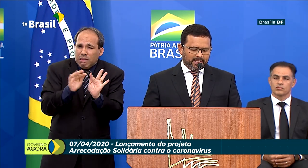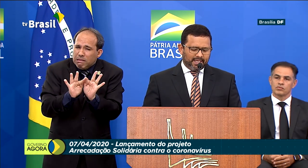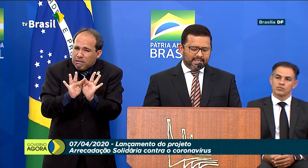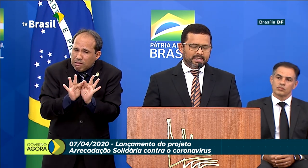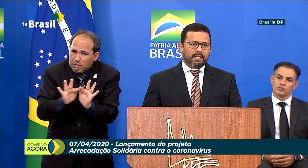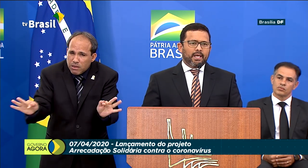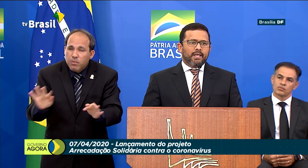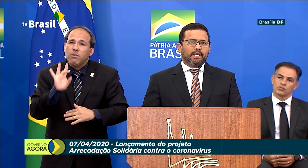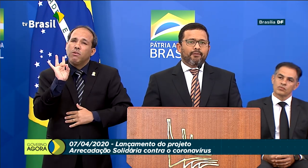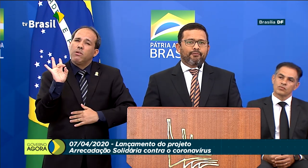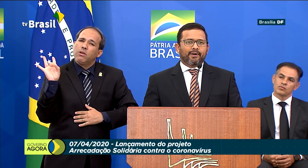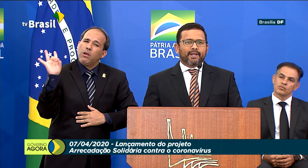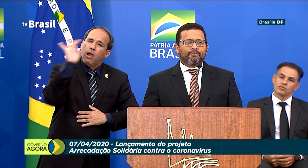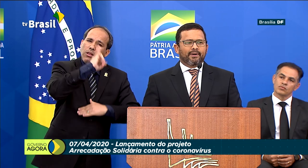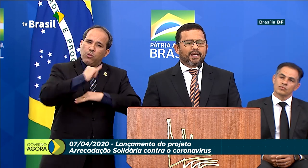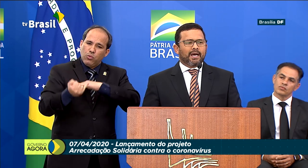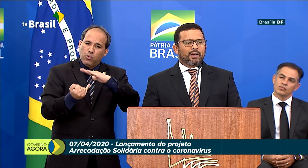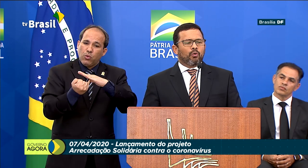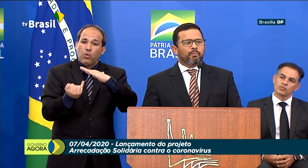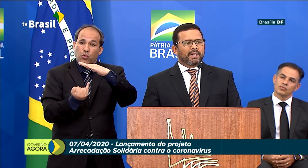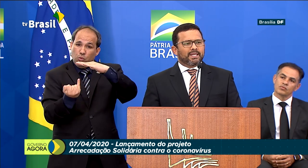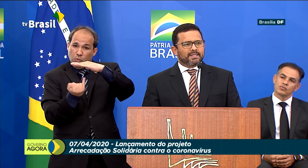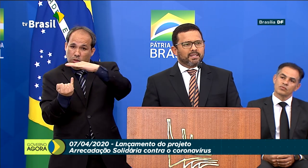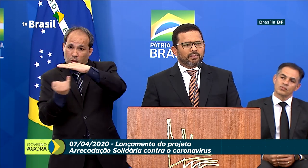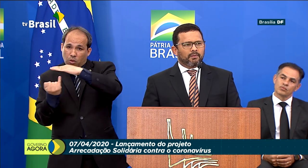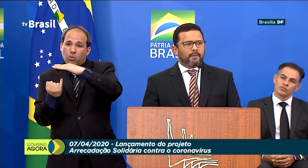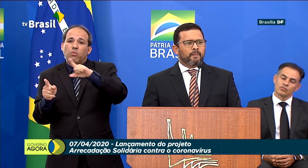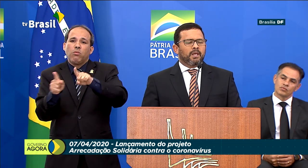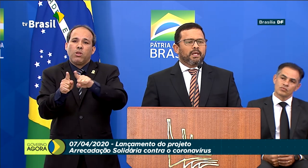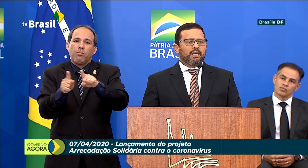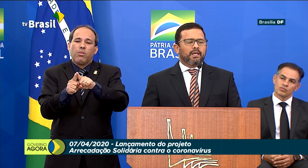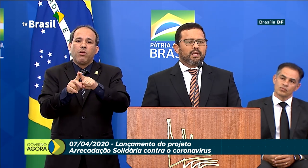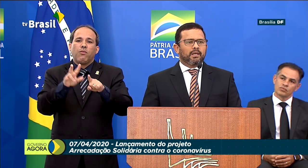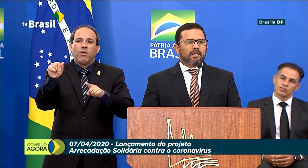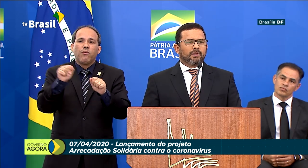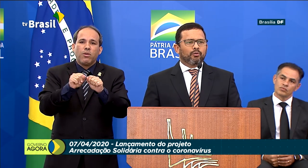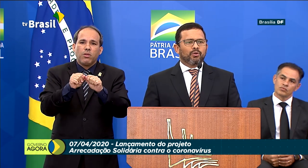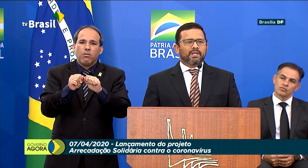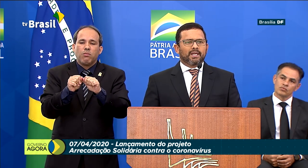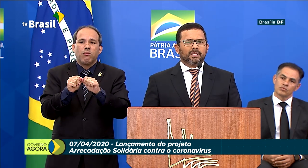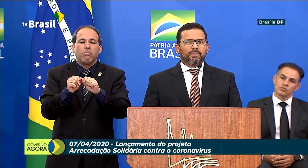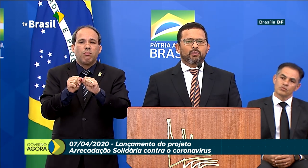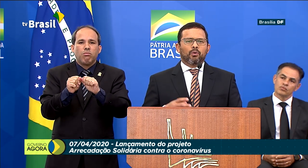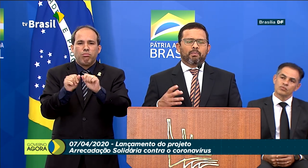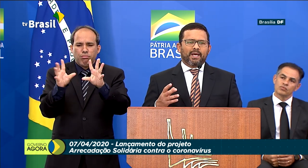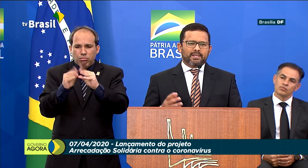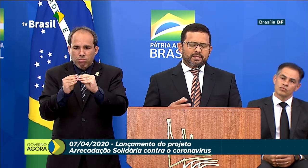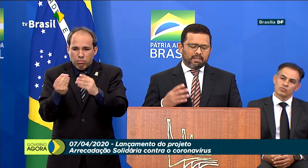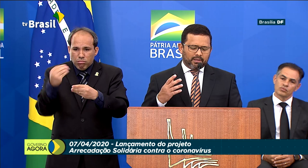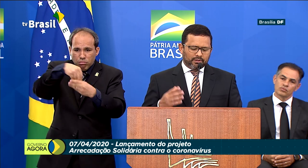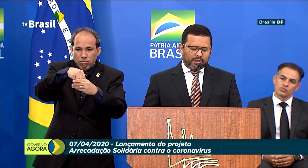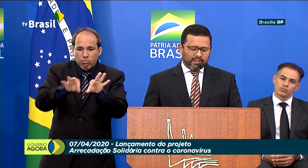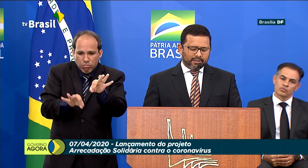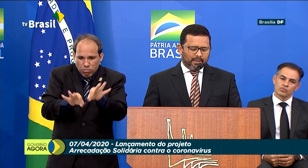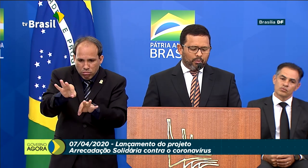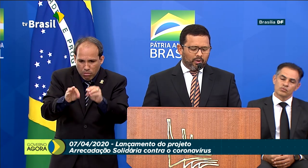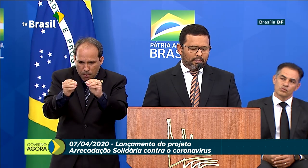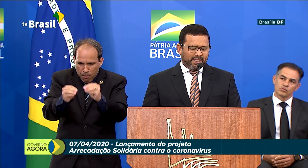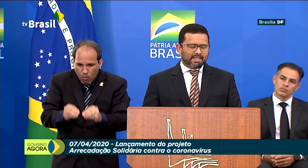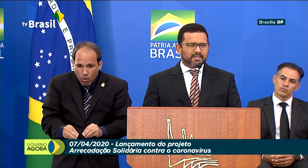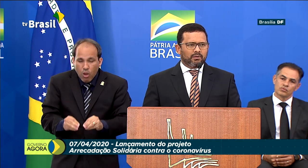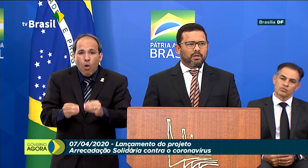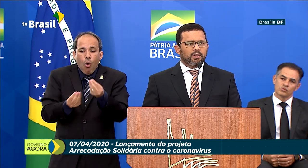dessas entidades, e fará a compilação e cuidará também do compliance, da